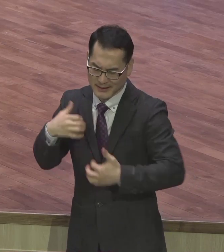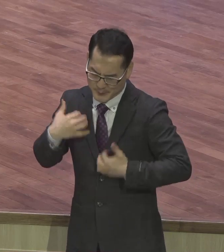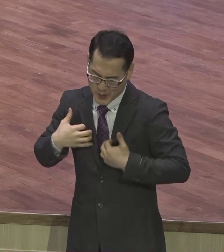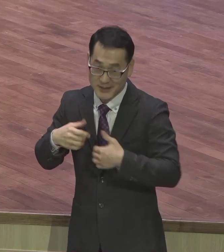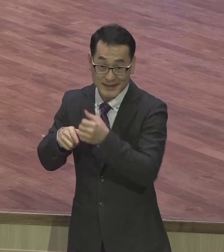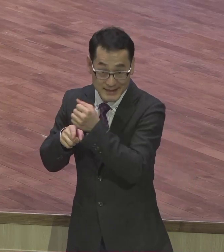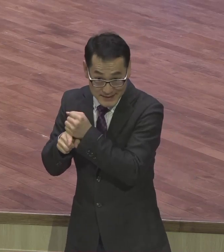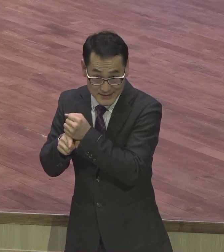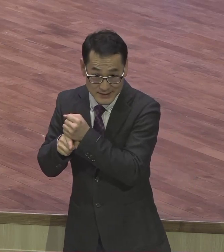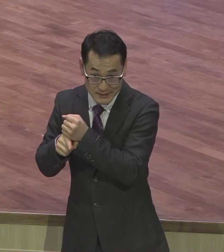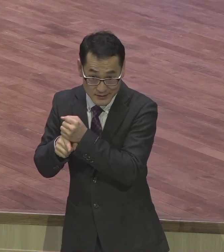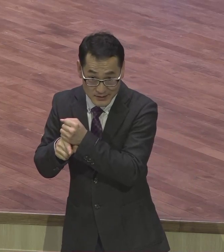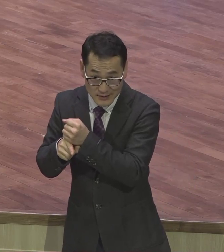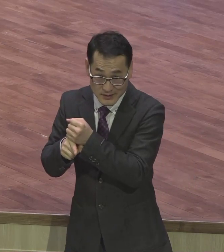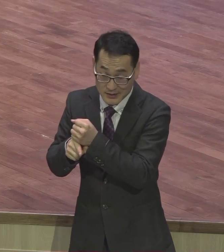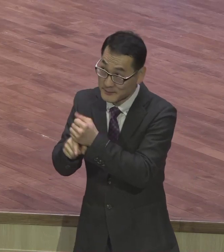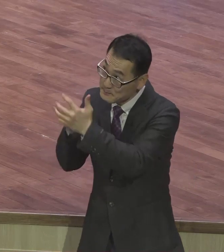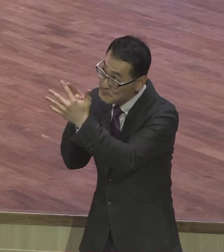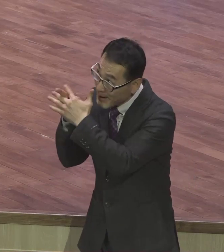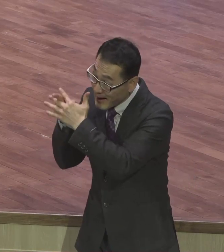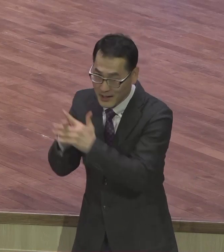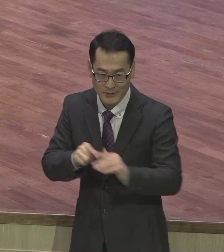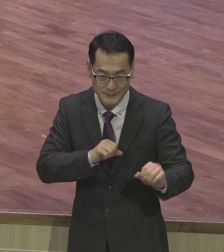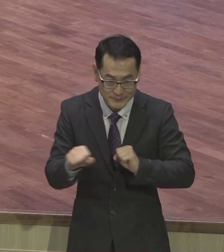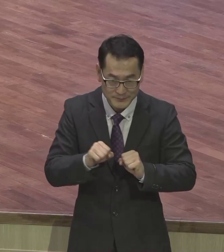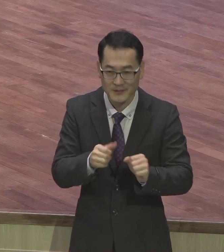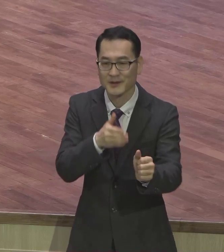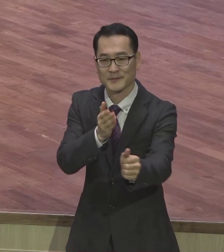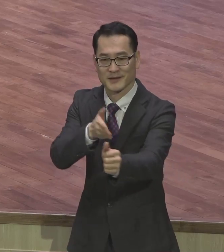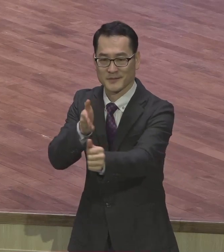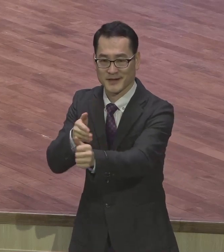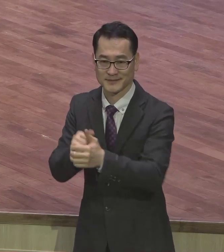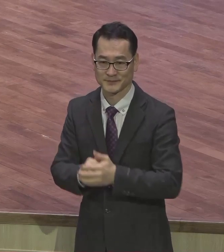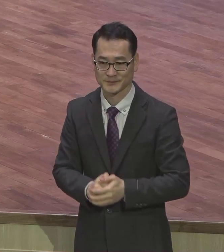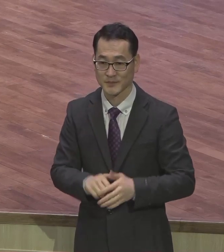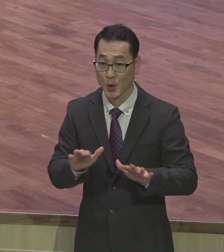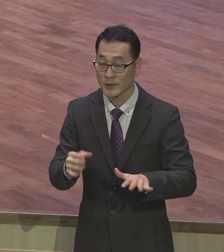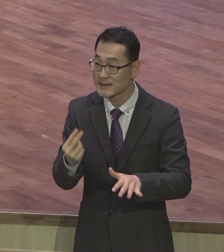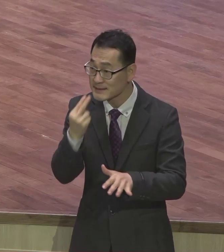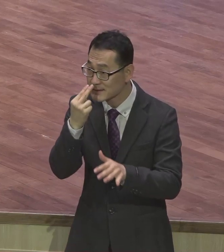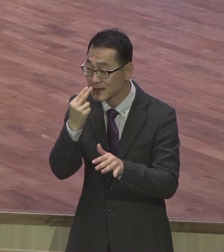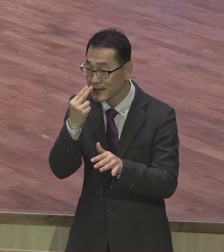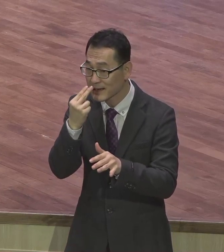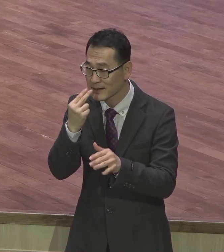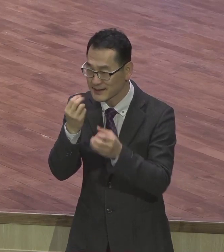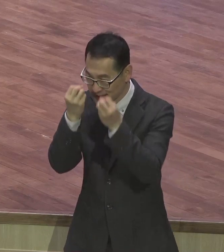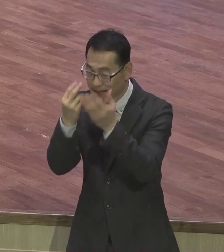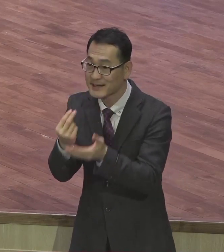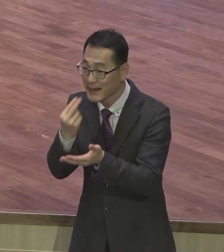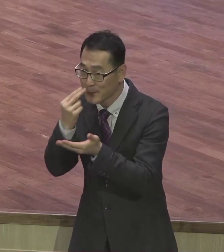바랍니다. 오늘은 새생명초청주일인 동시에 1년에 한 번 드리는